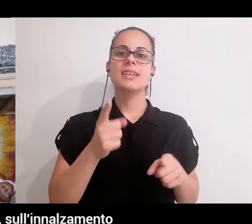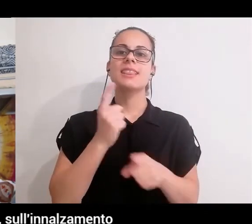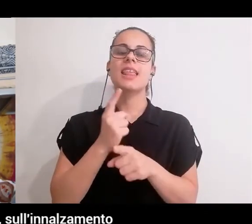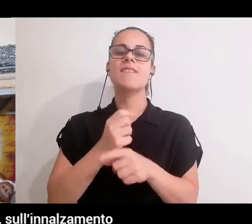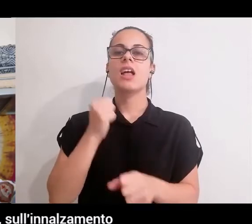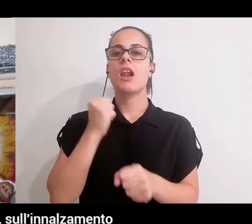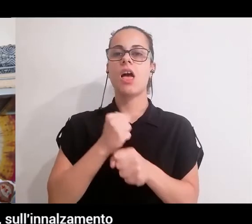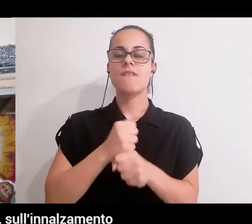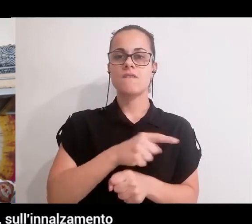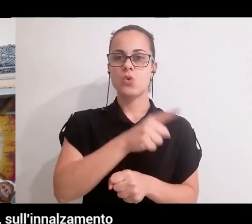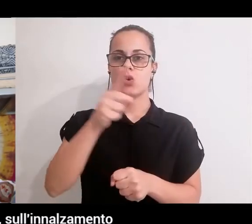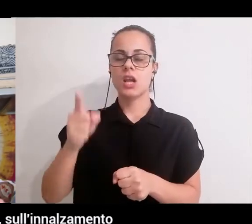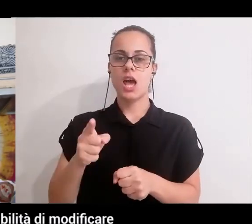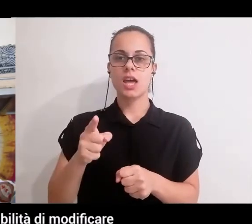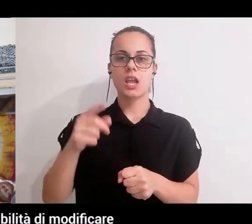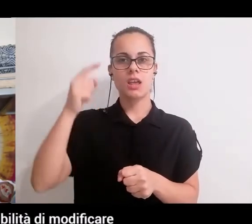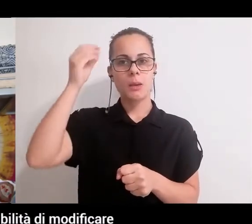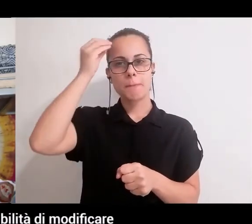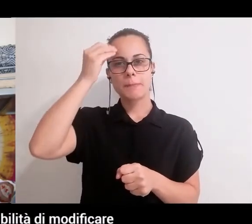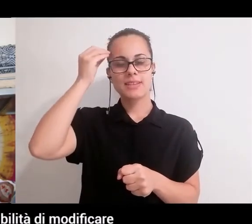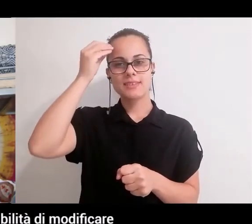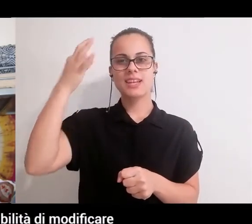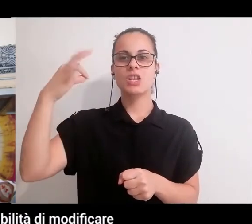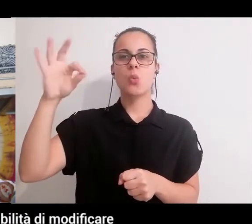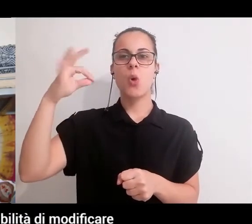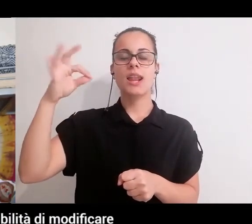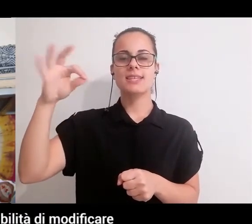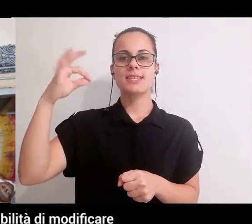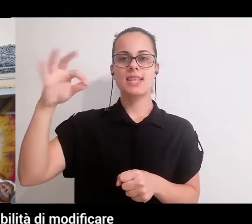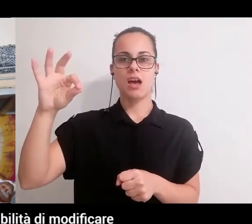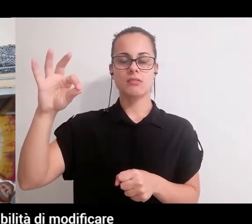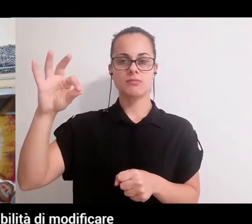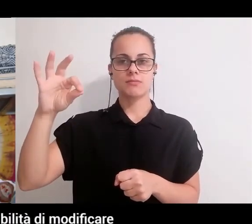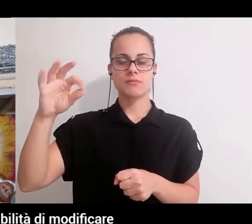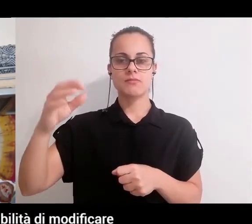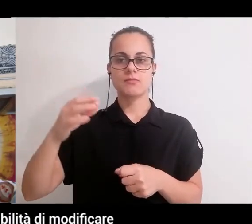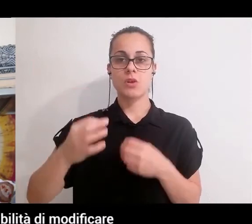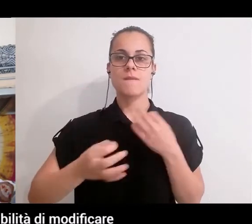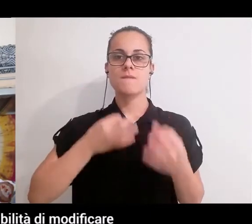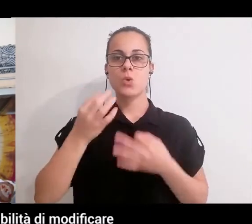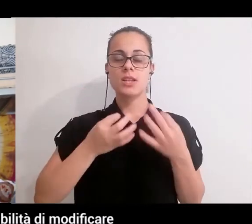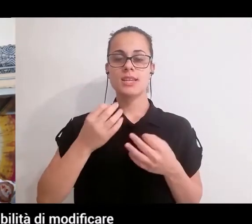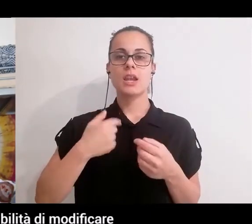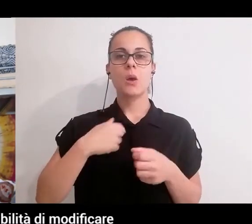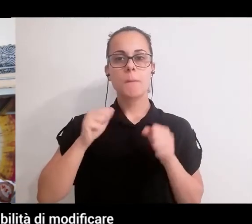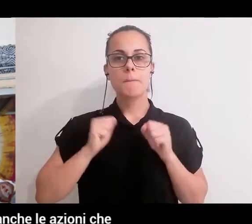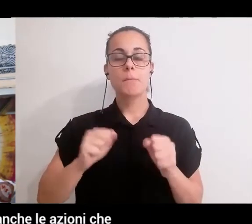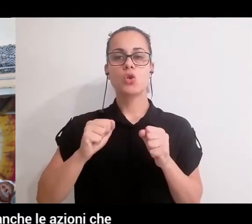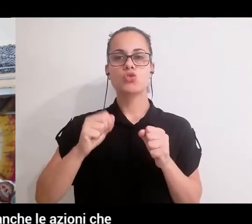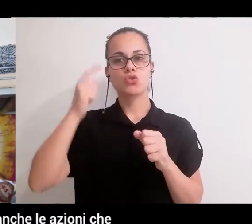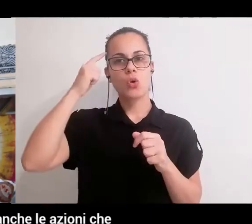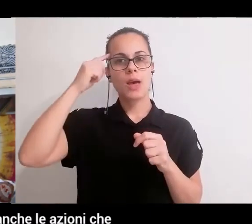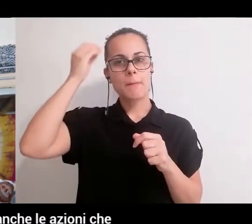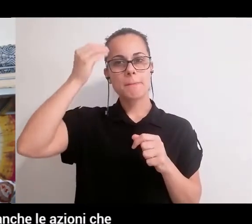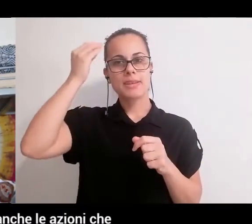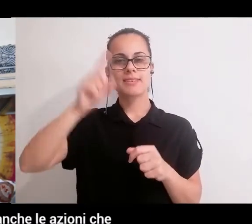nostri pensieri, sull'innanzamento energetico, vibrazionale, abbiamo la possibilità di modificare il modo in cui